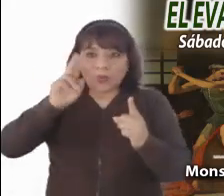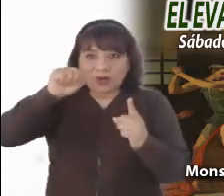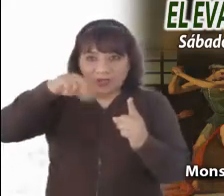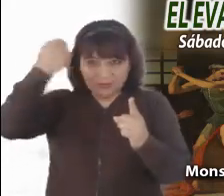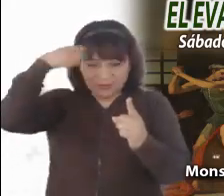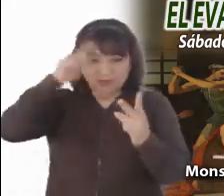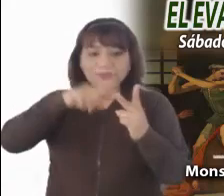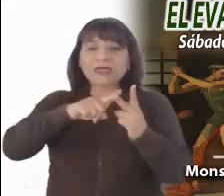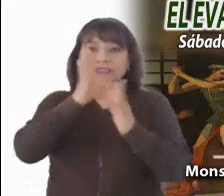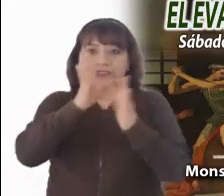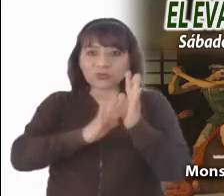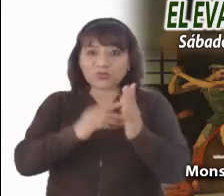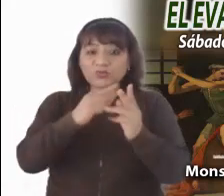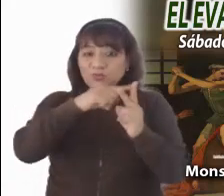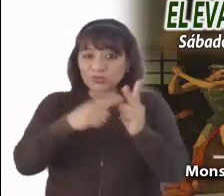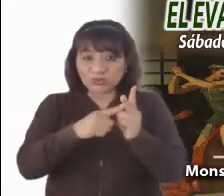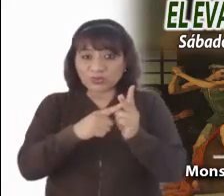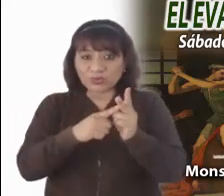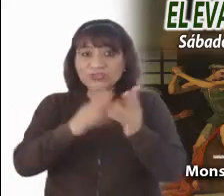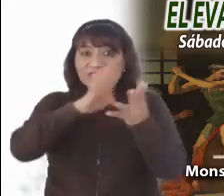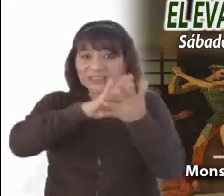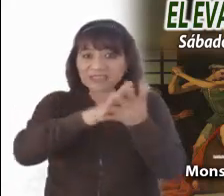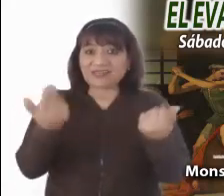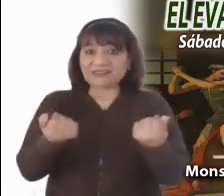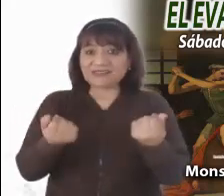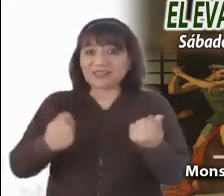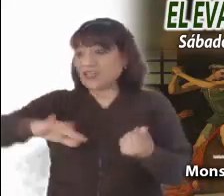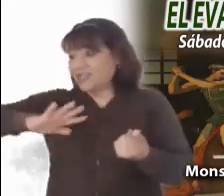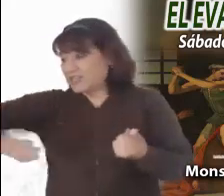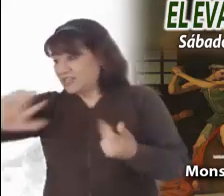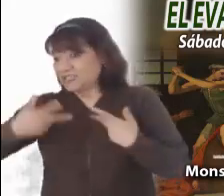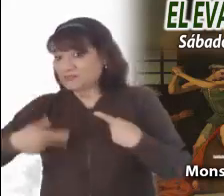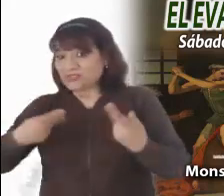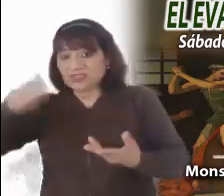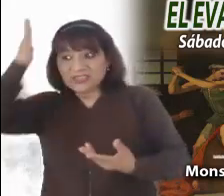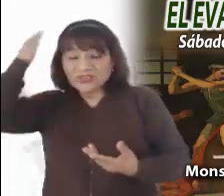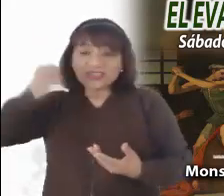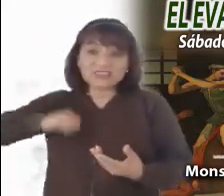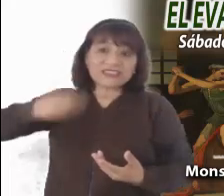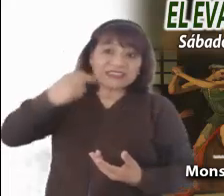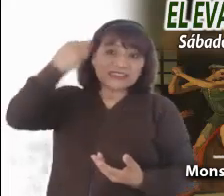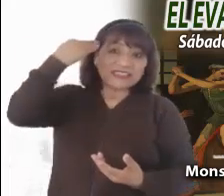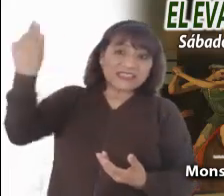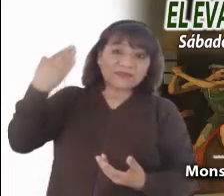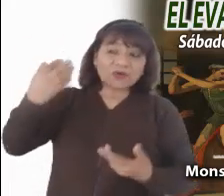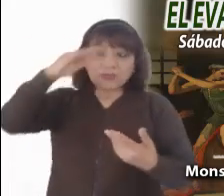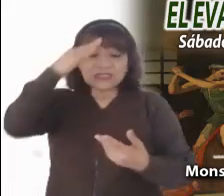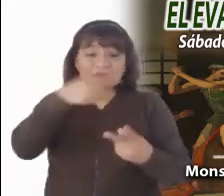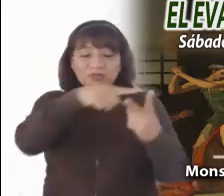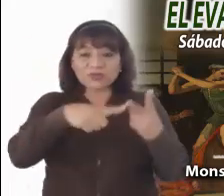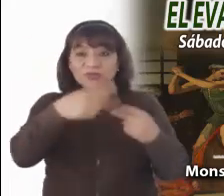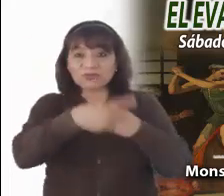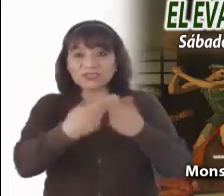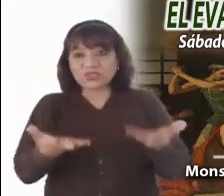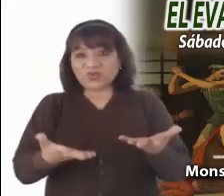Ambos puestos en la cárcel, considerados peligrosos para las autoridades de su tiempo, condenados